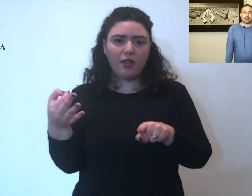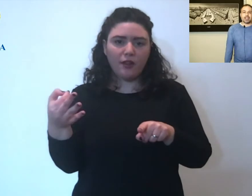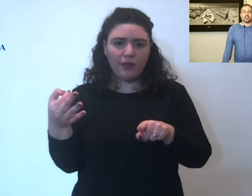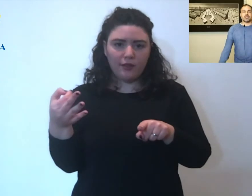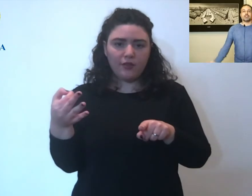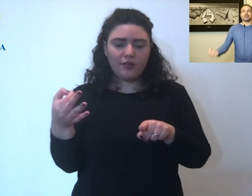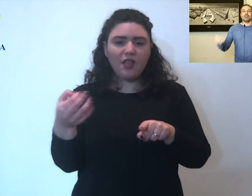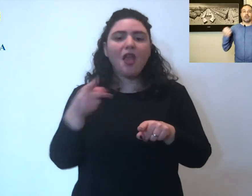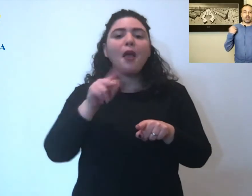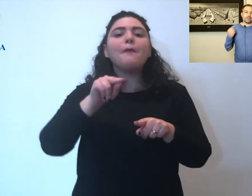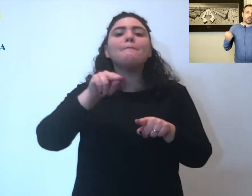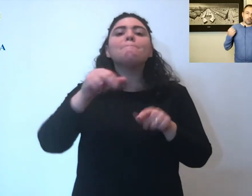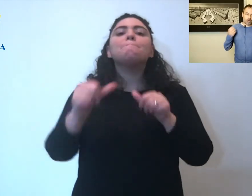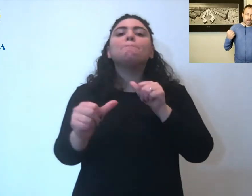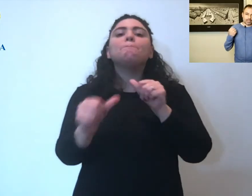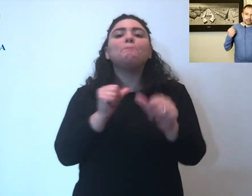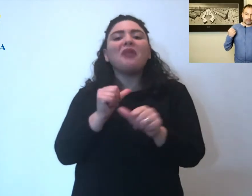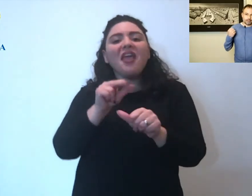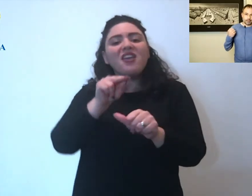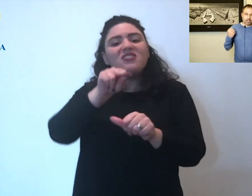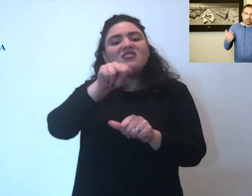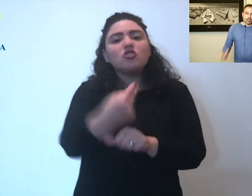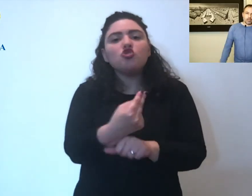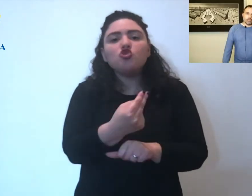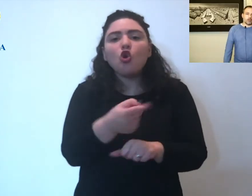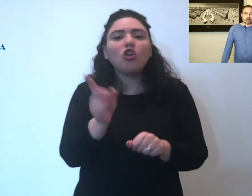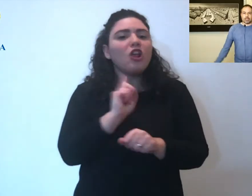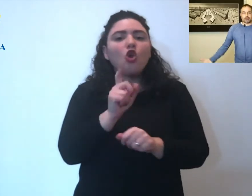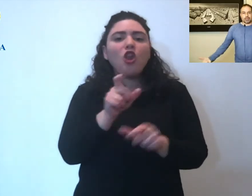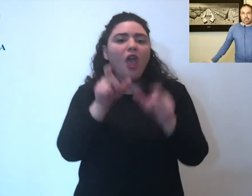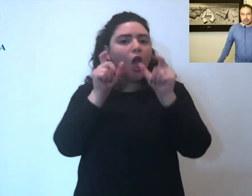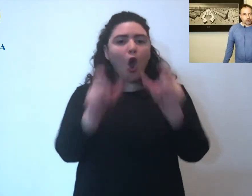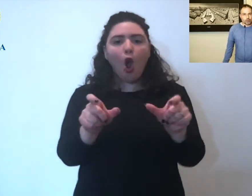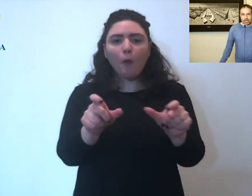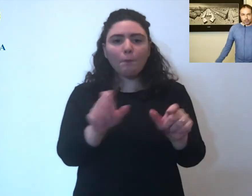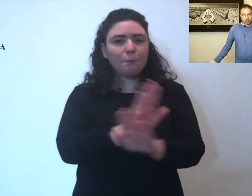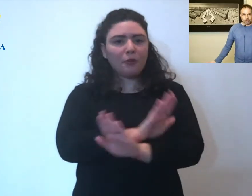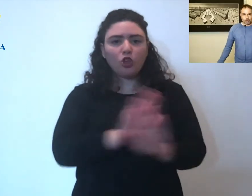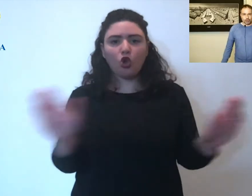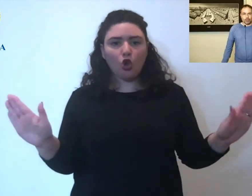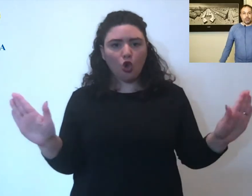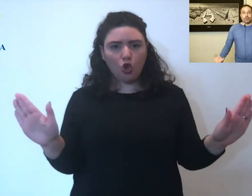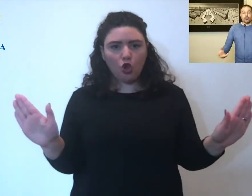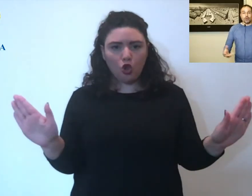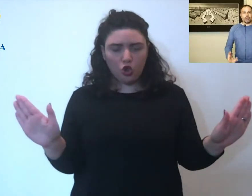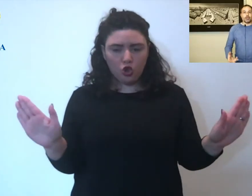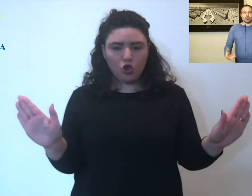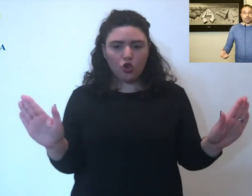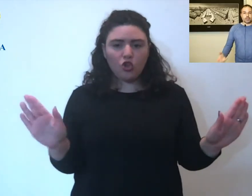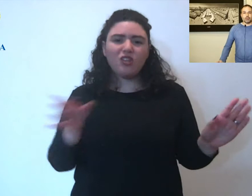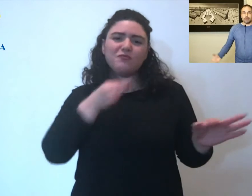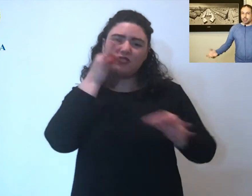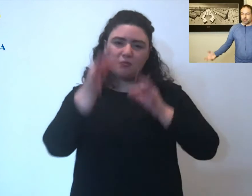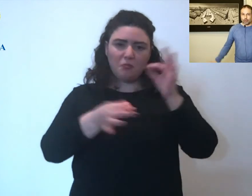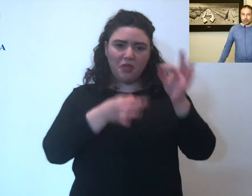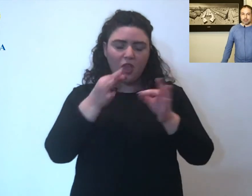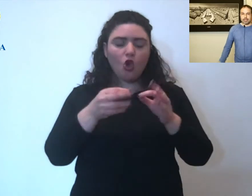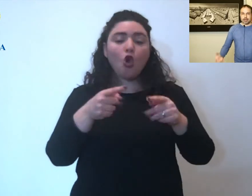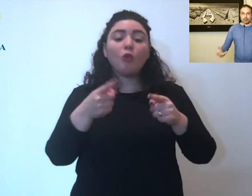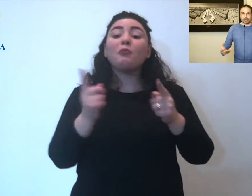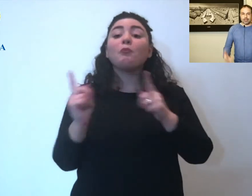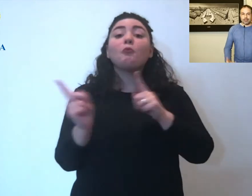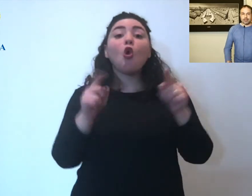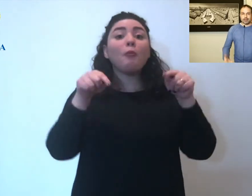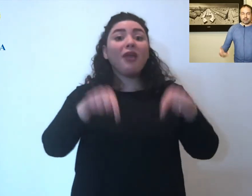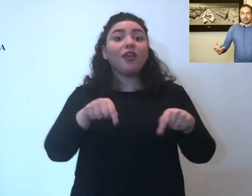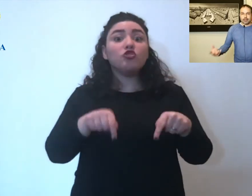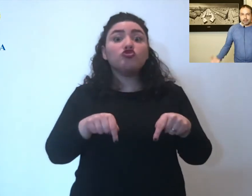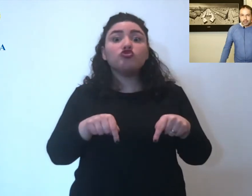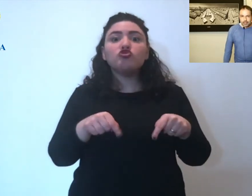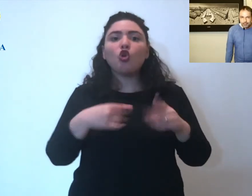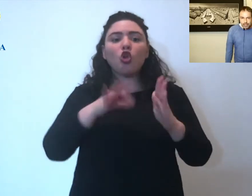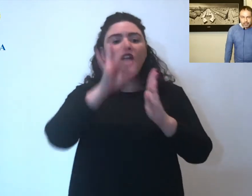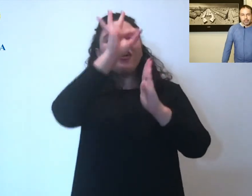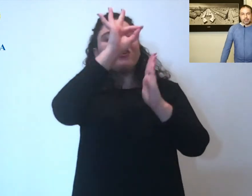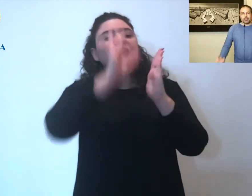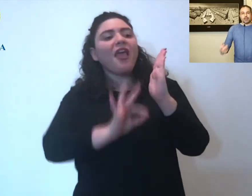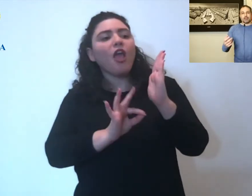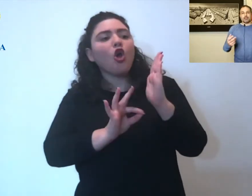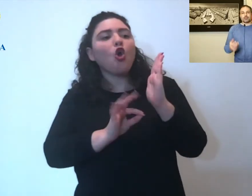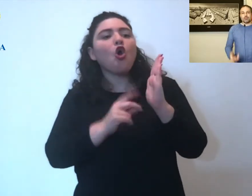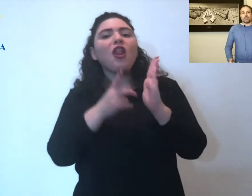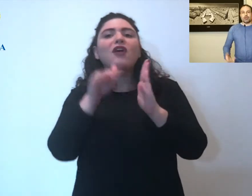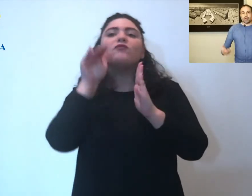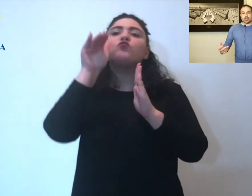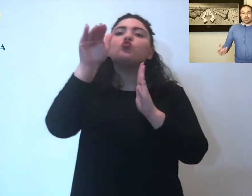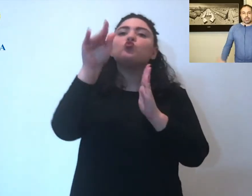la preiscrizione non è vincolante allora la spieghiamo in un altro modo noi in questo momento non abbiamo delle linee direttive